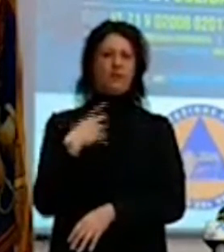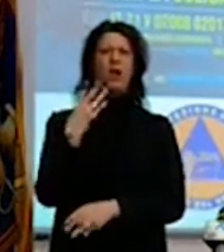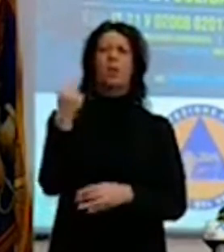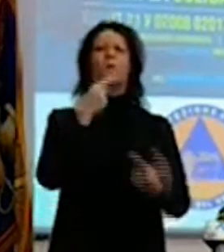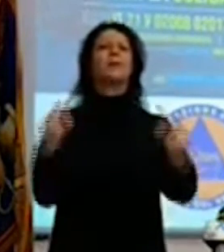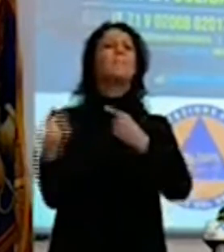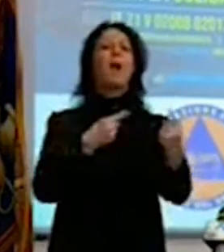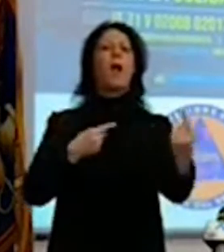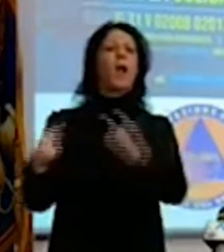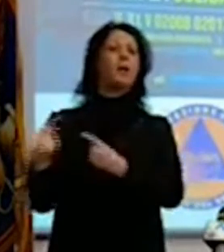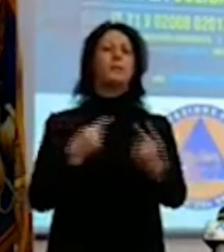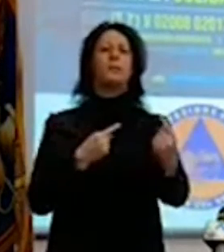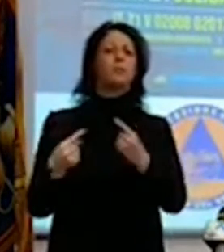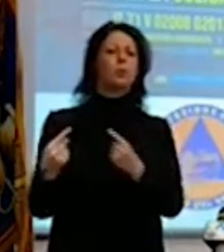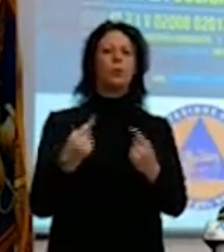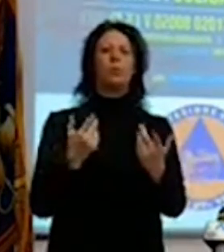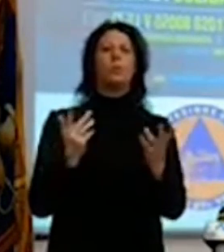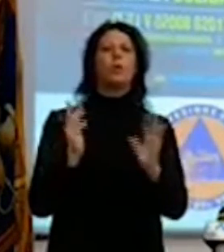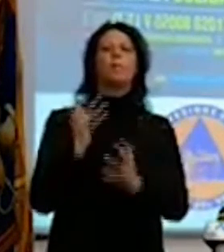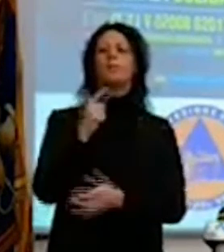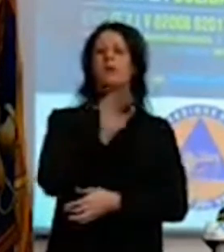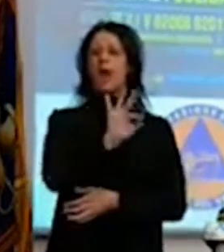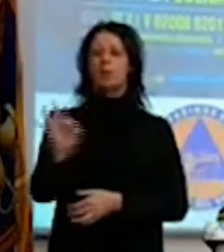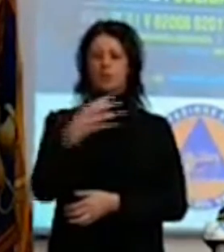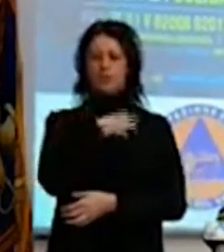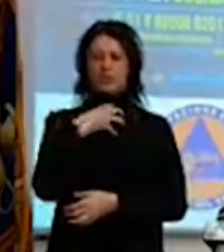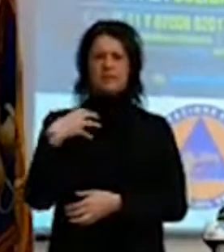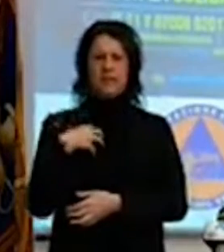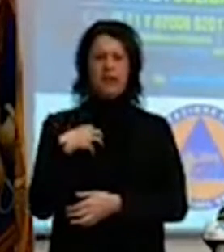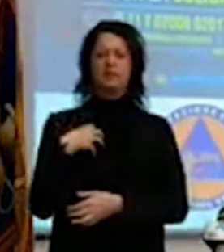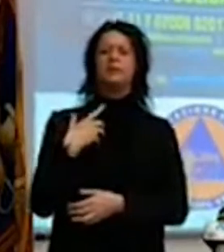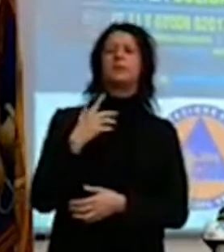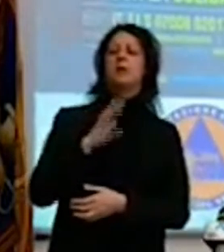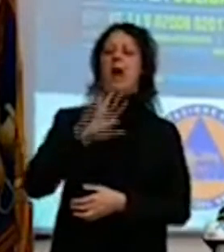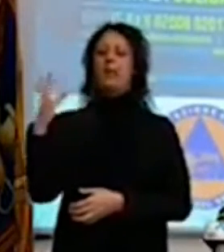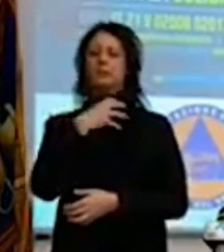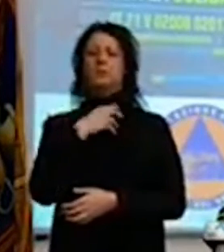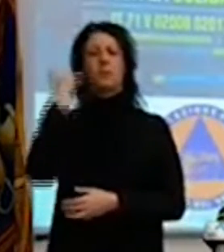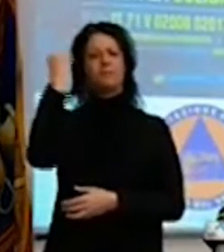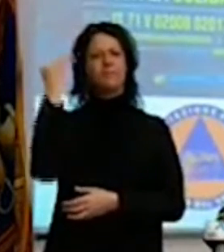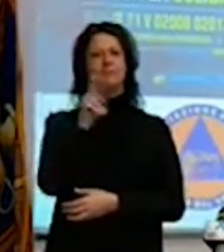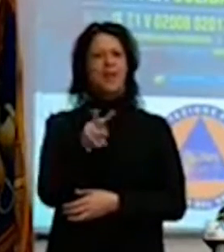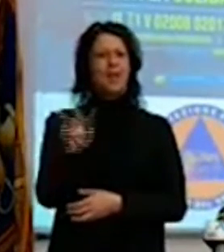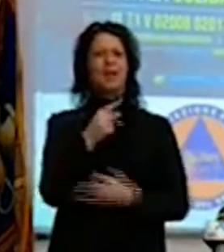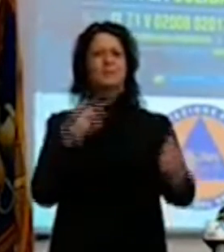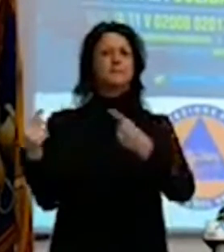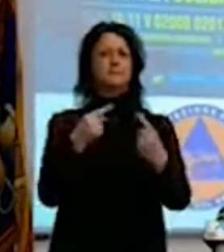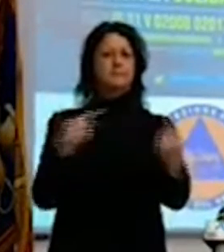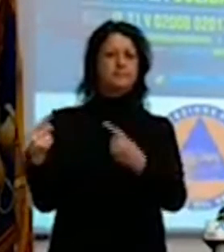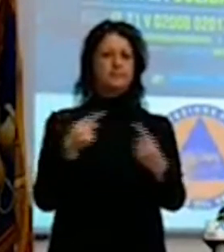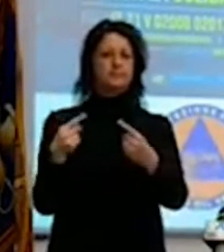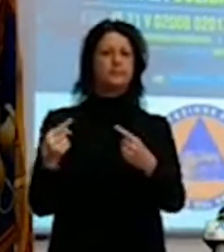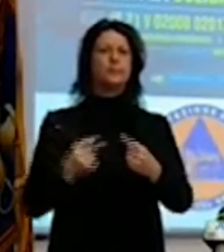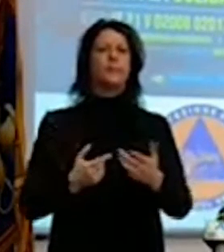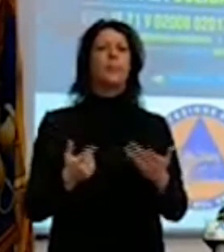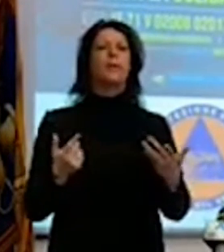dove scienziati dissentono da dichiarazioni di altri scienziati e che uno dice se lo vedo con la sieringa